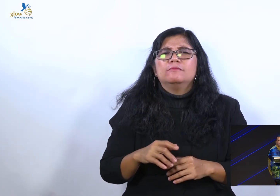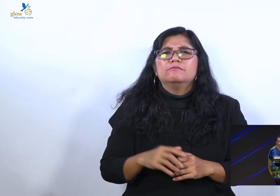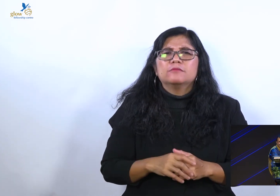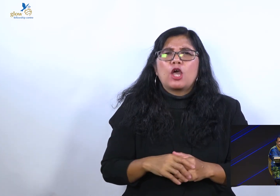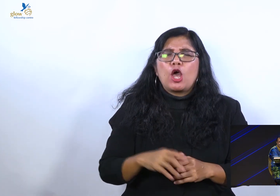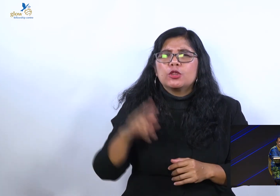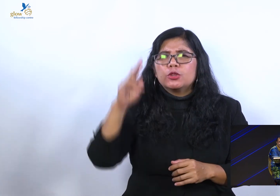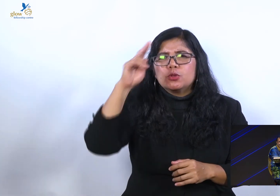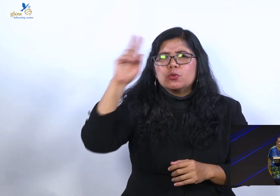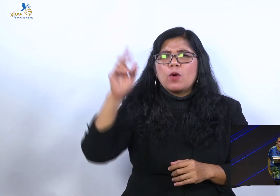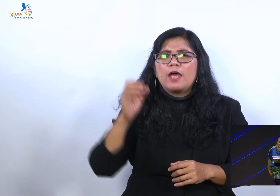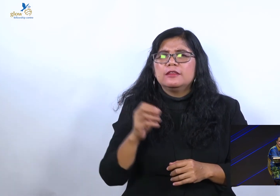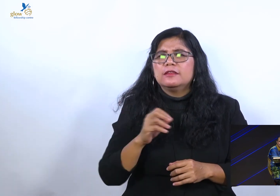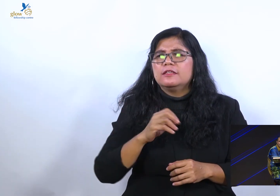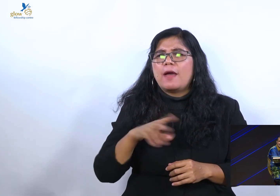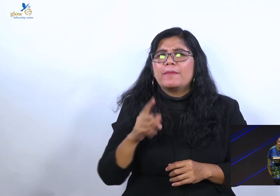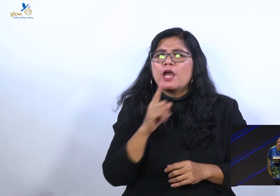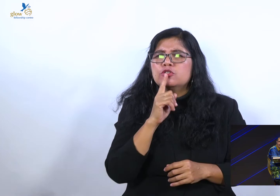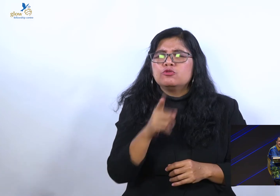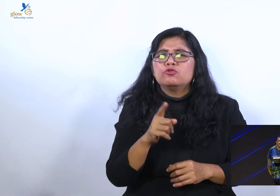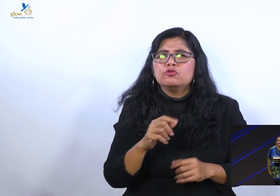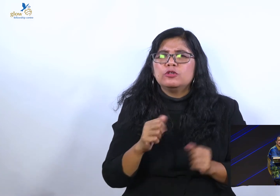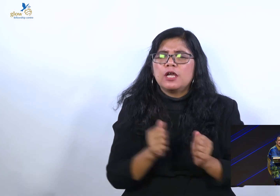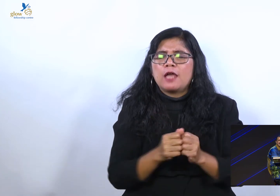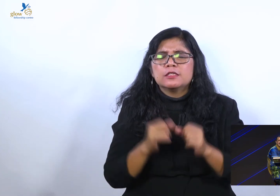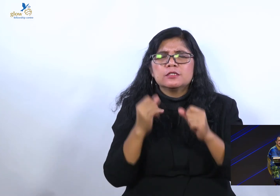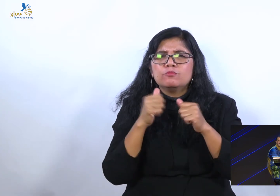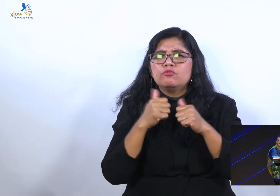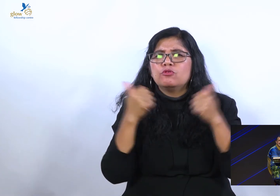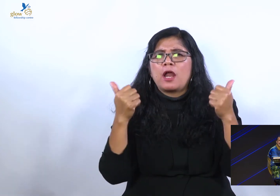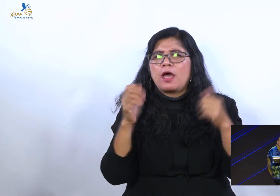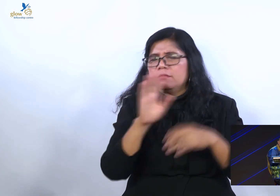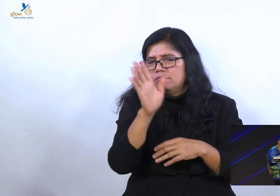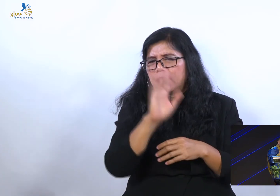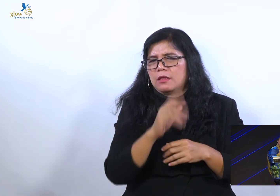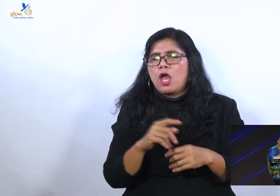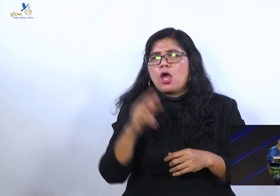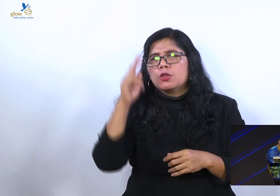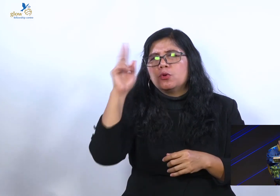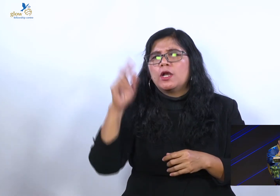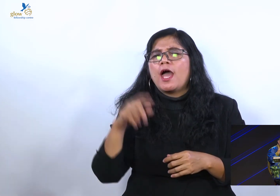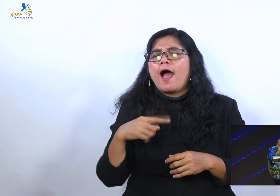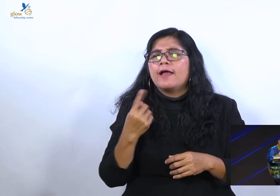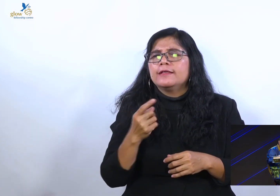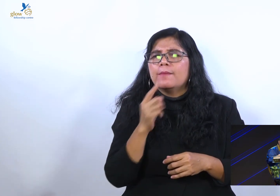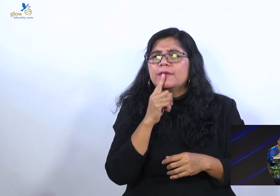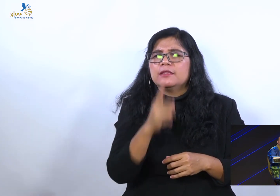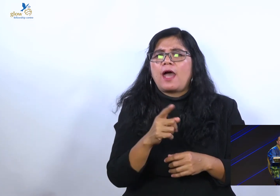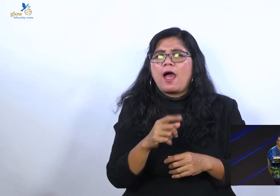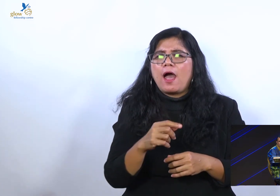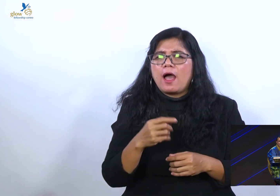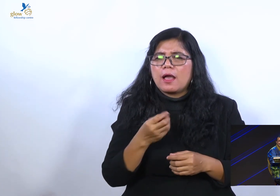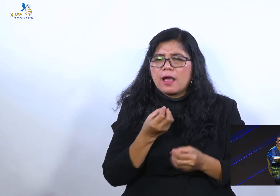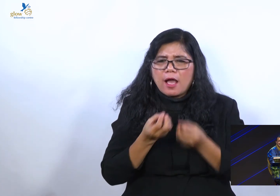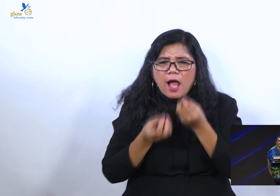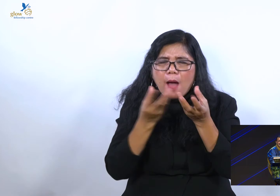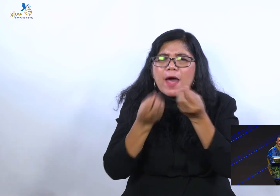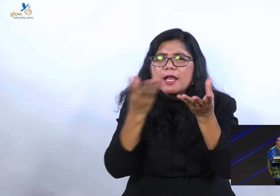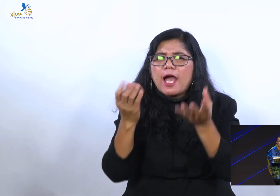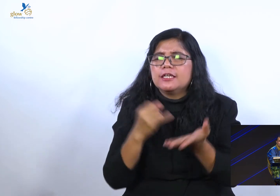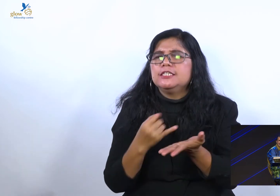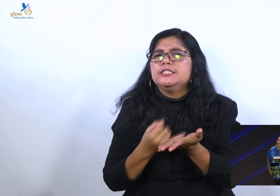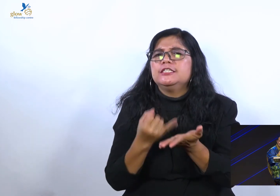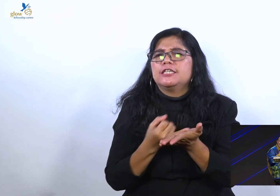sempurna. Tuhan hanya suruh kita mengabarkan injil. Karena justru dengan mengabarkan injil kita semakin takut berbuat dosa.